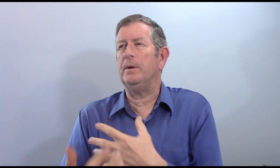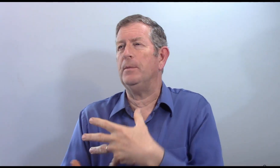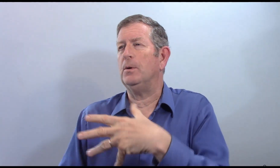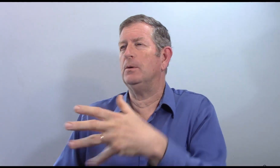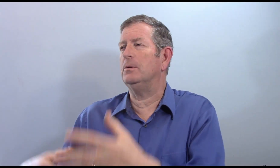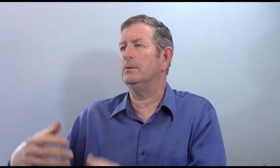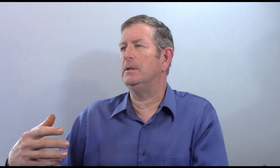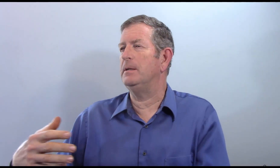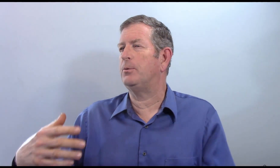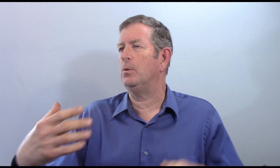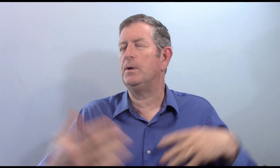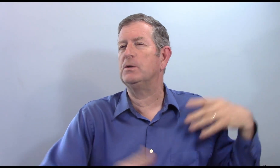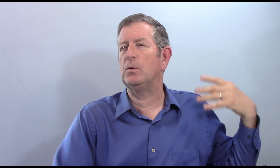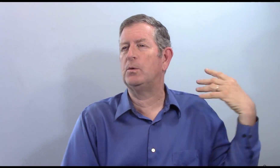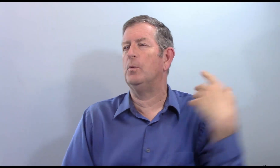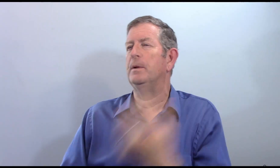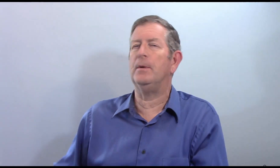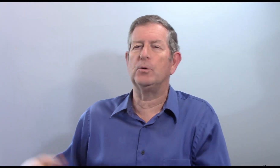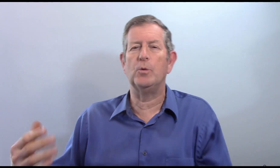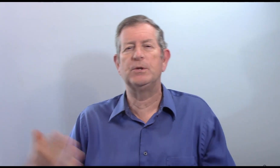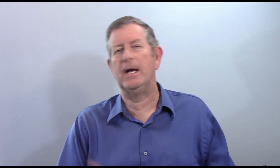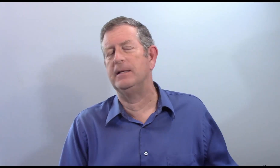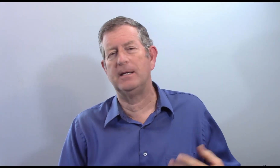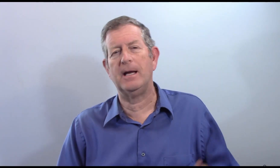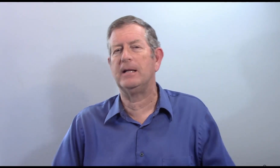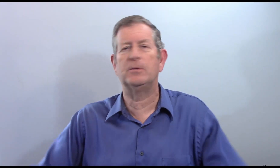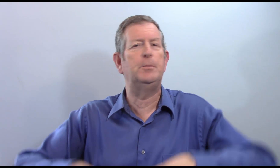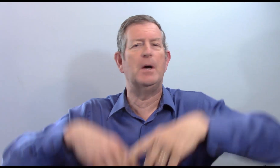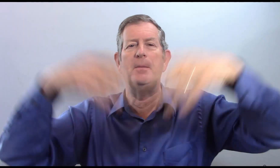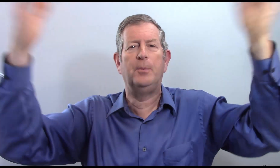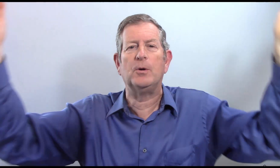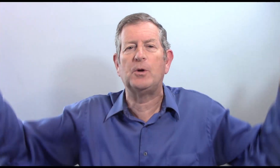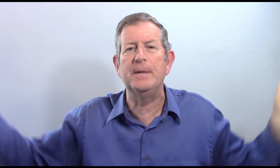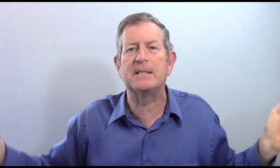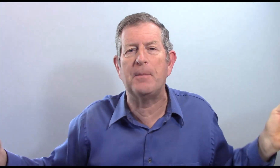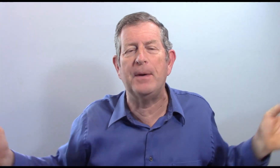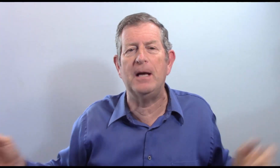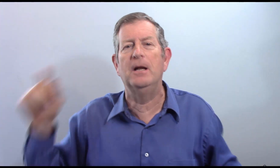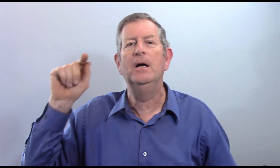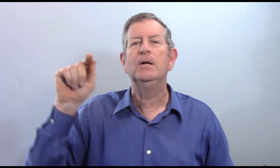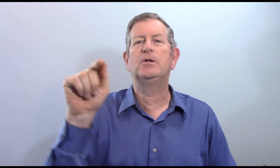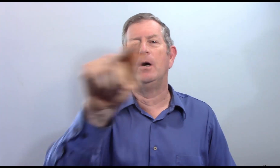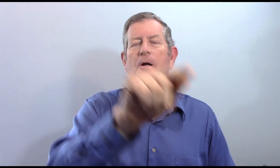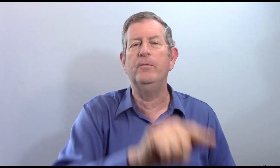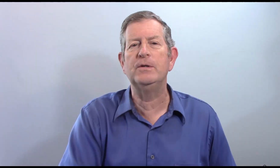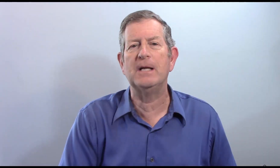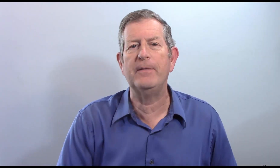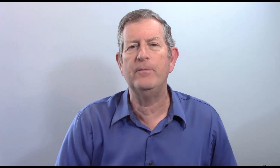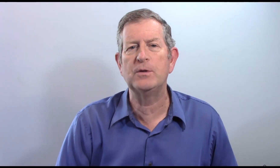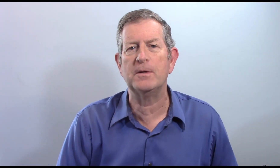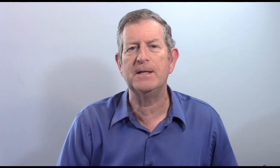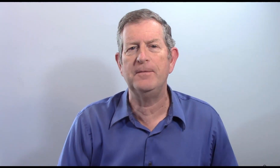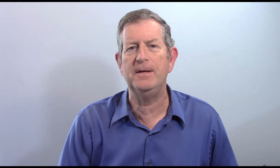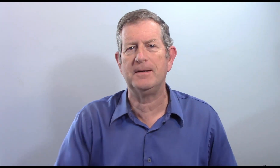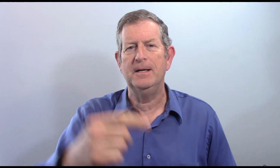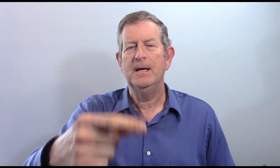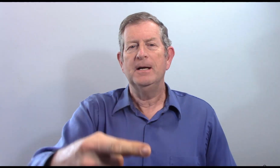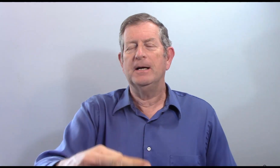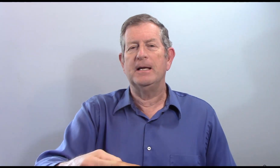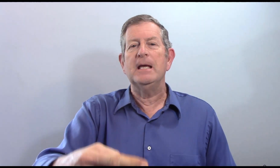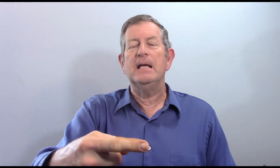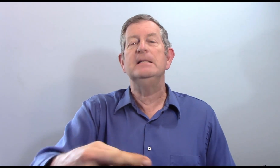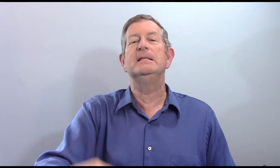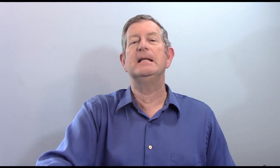pronoms qui sont compléments d'objets indirects, peu importe comment ils s'appellent, tant que vous savez vous en servir,